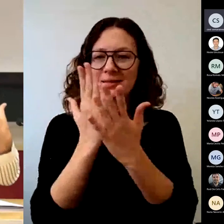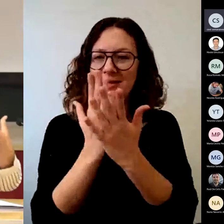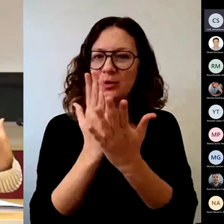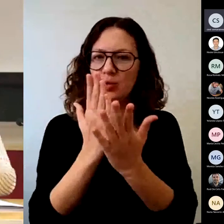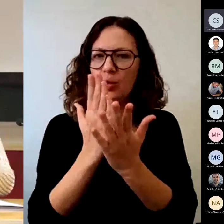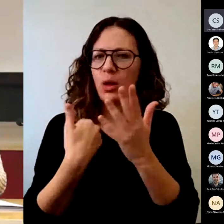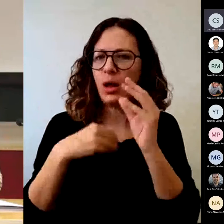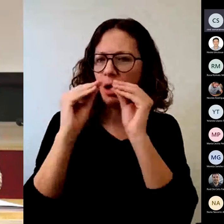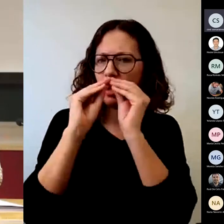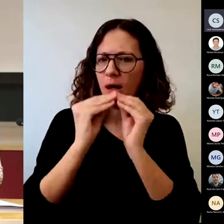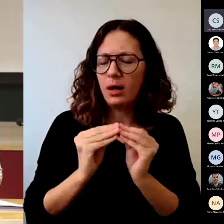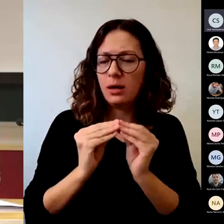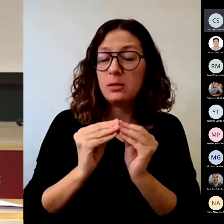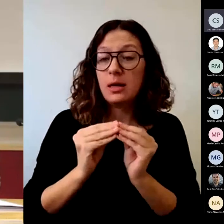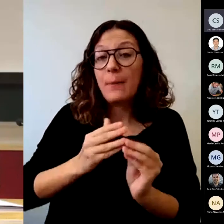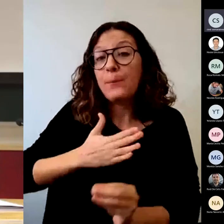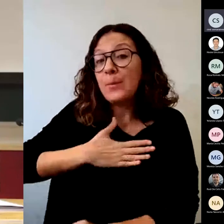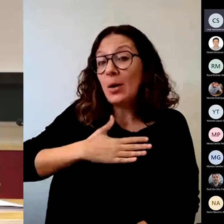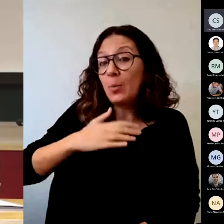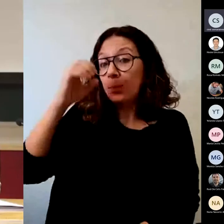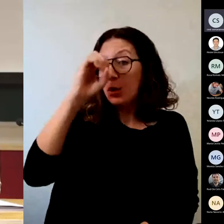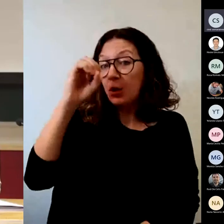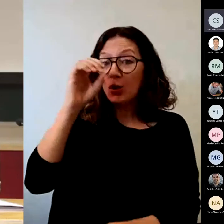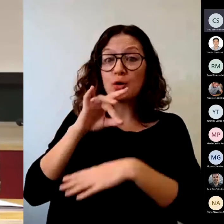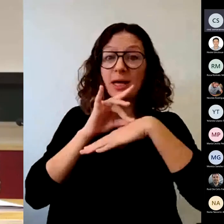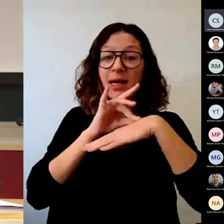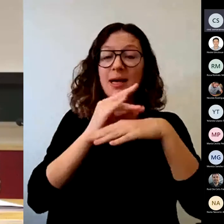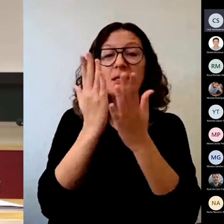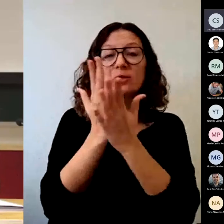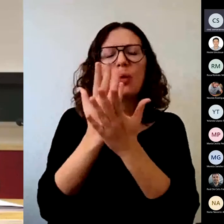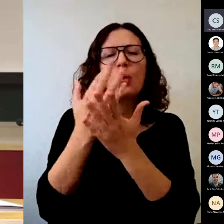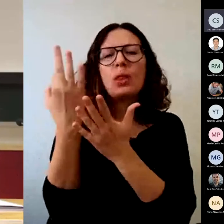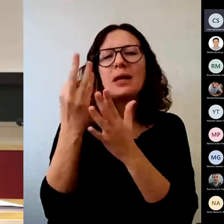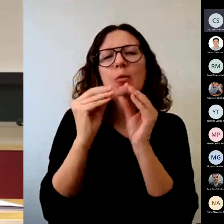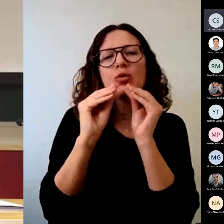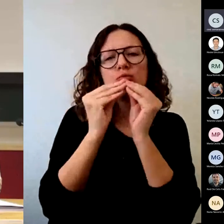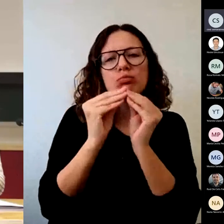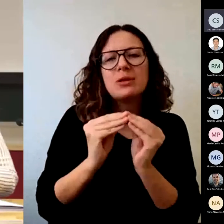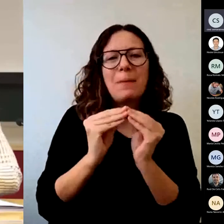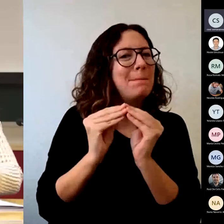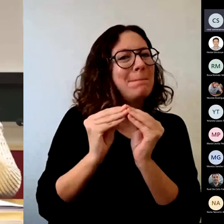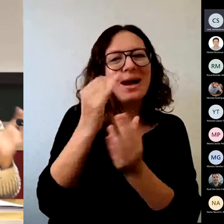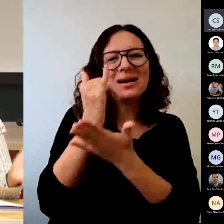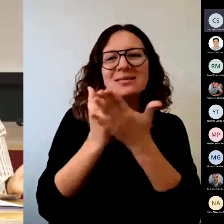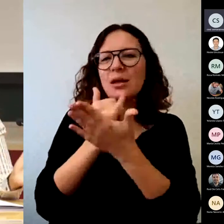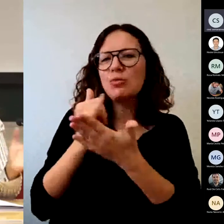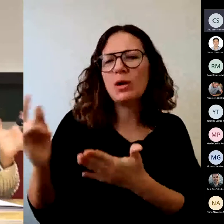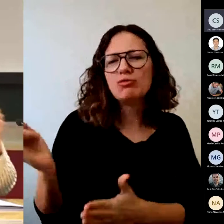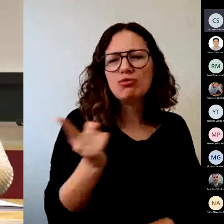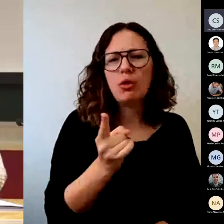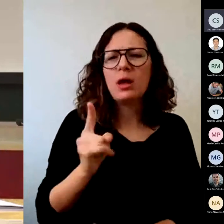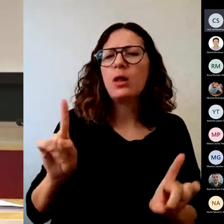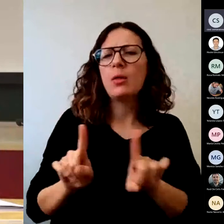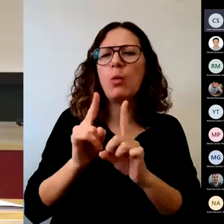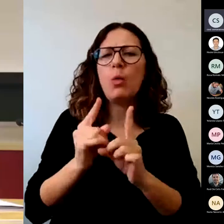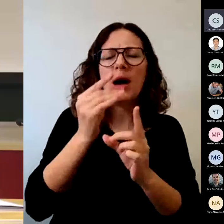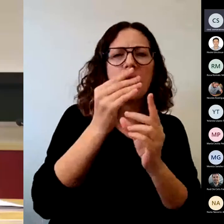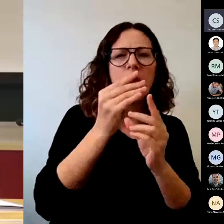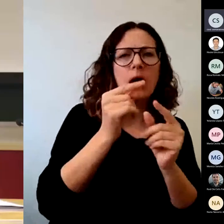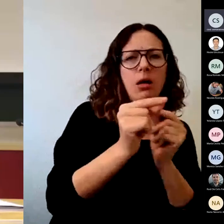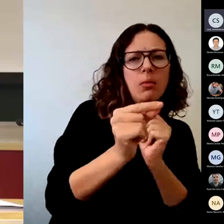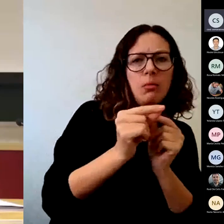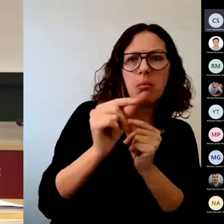las deberíamos elaborar para todas las materias, para todas las asignaturas, independientemente de que sea virtual o sea